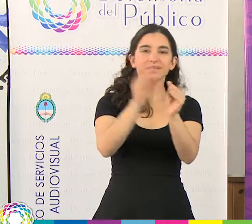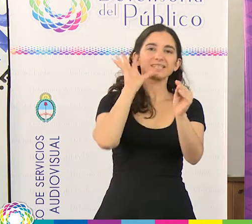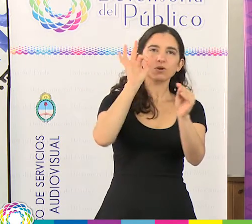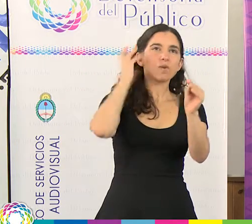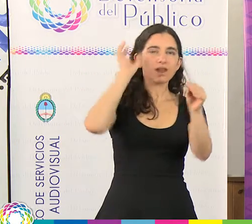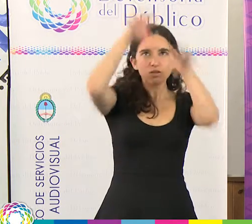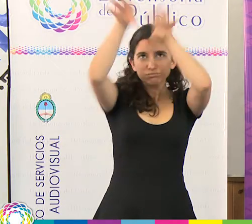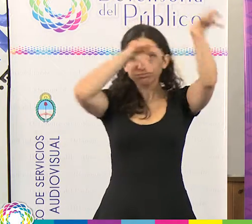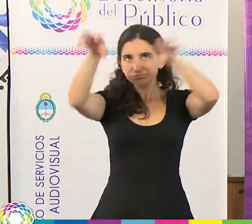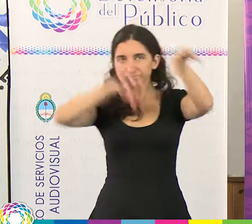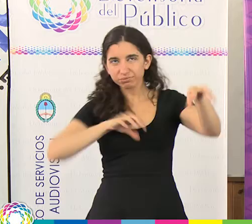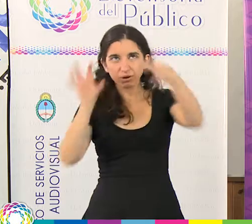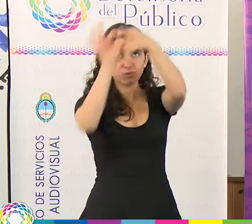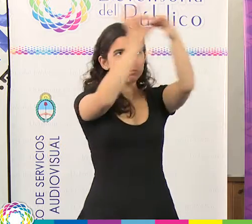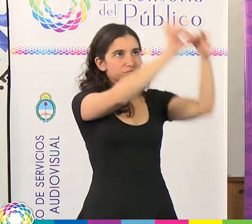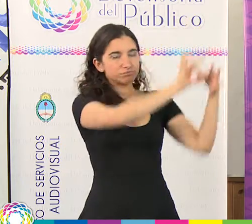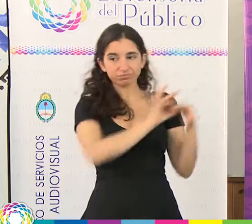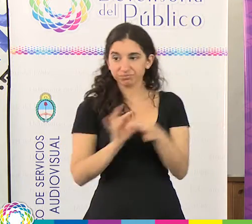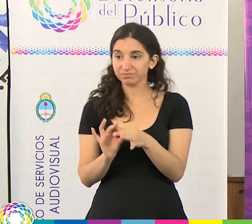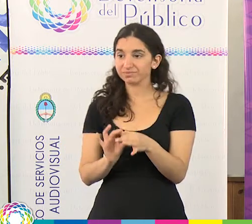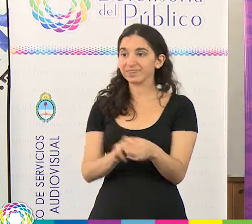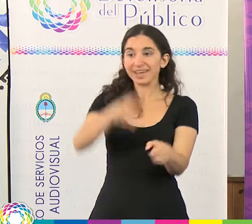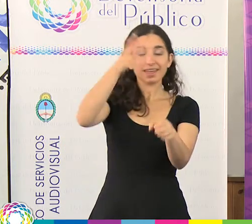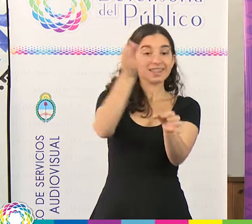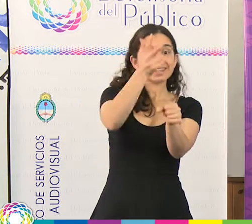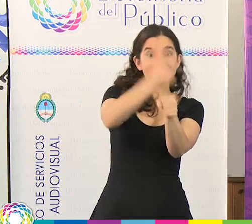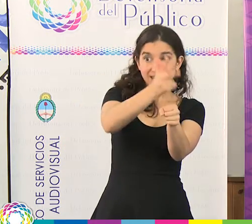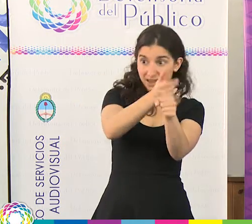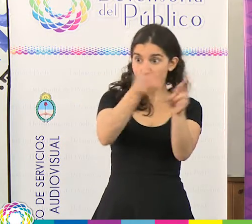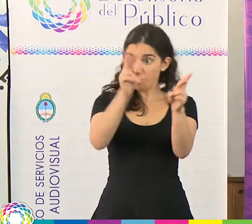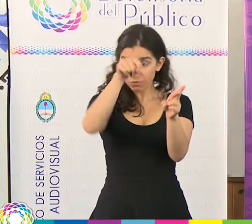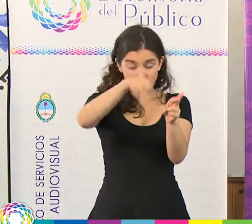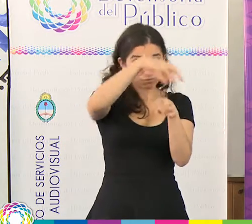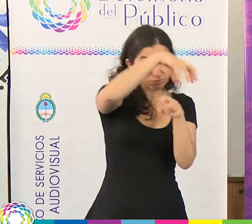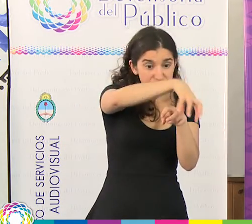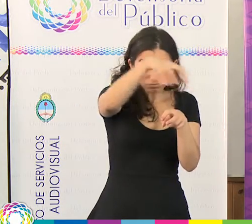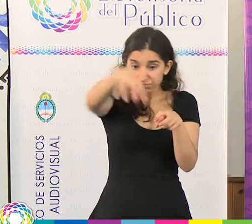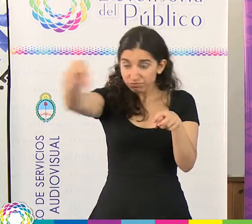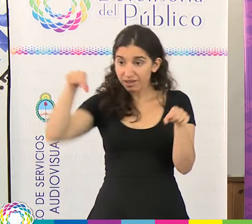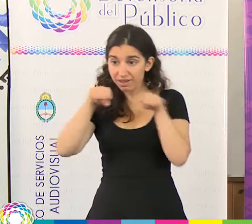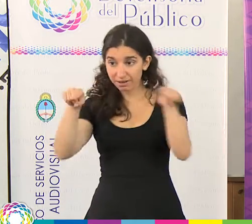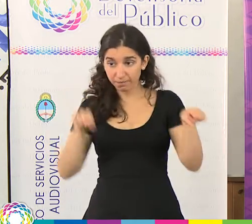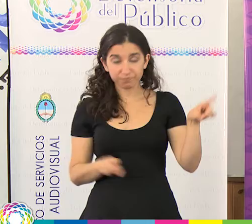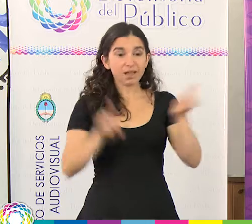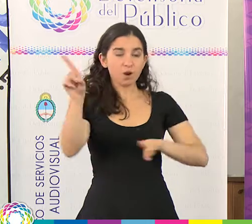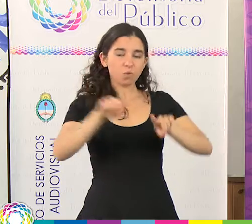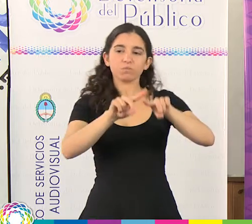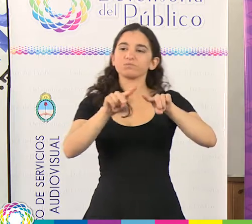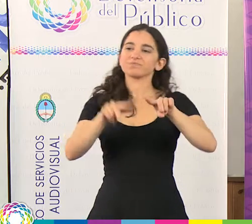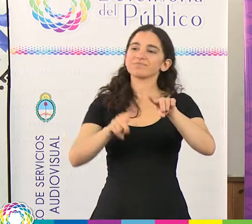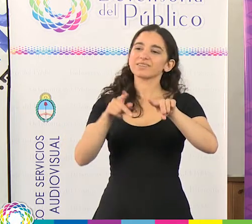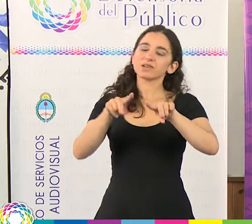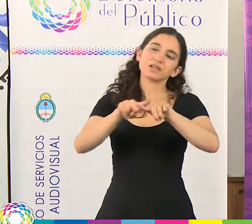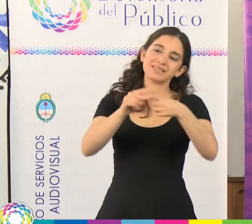estas radios en institutos de formación docente, algunos que cuentan con la tecnicatura de comunicación social